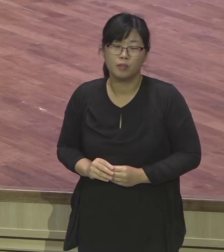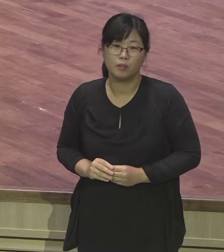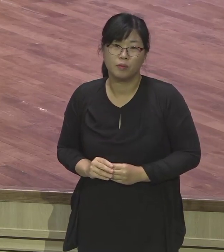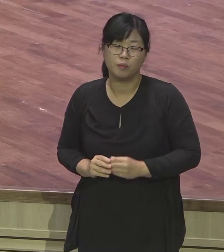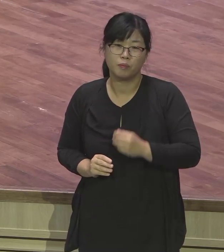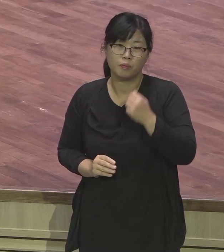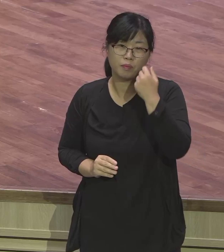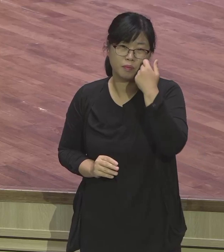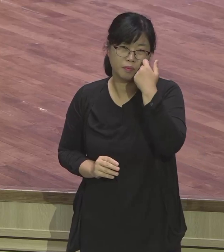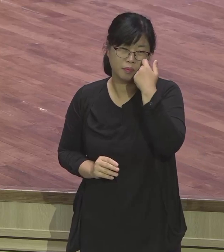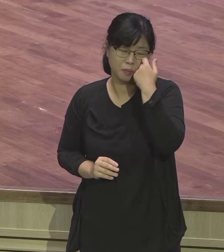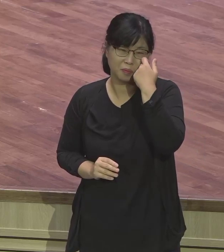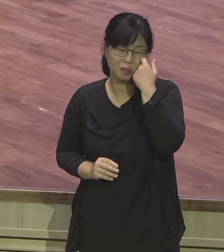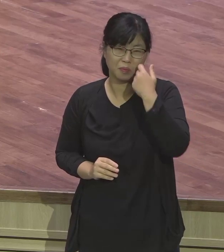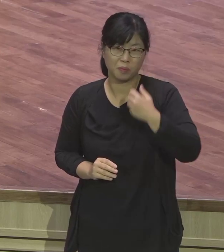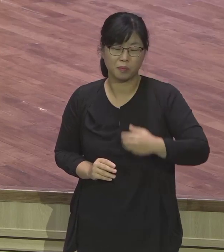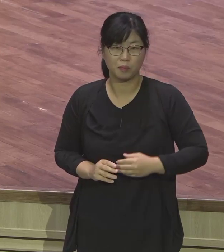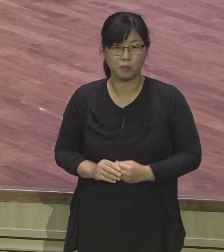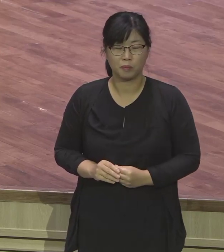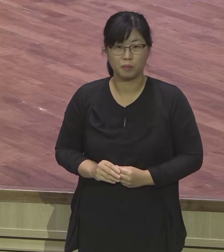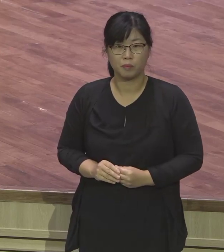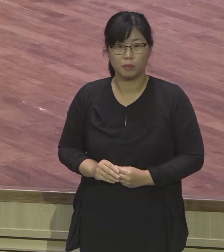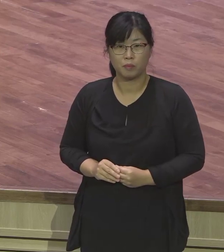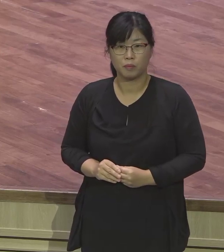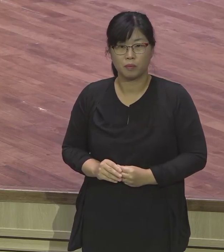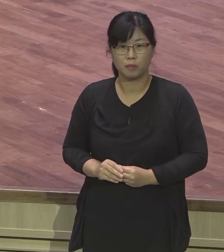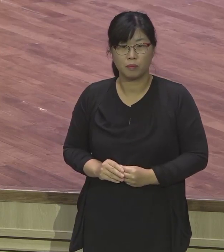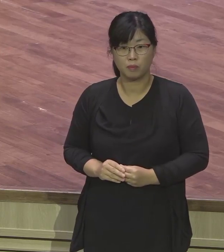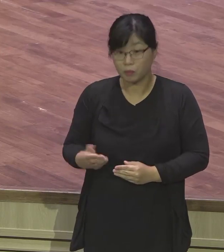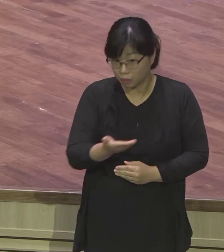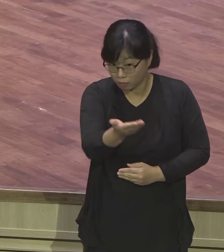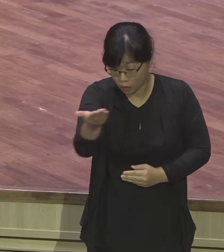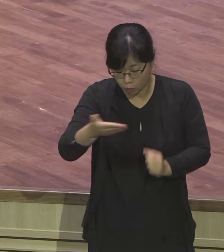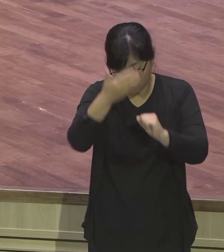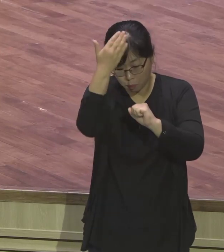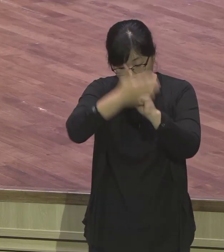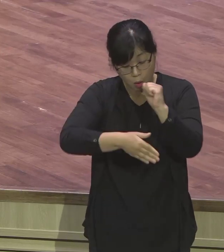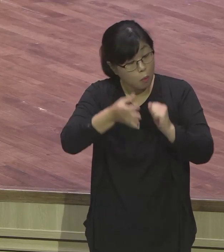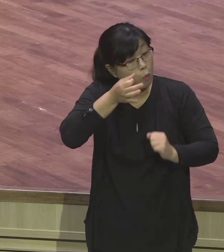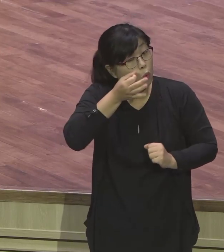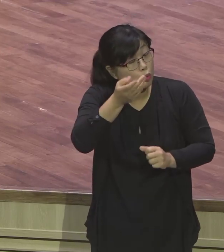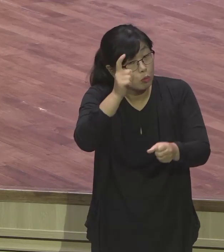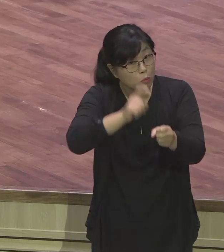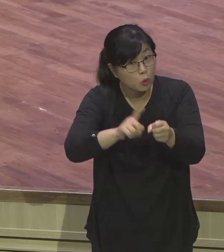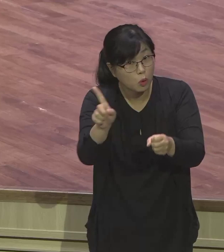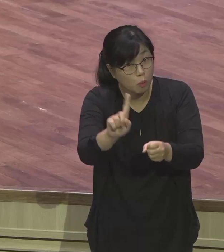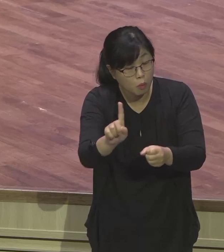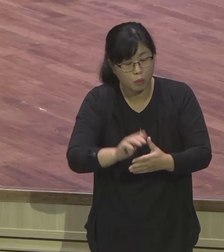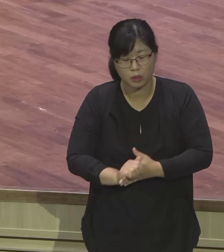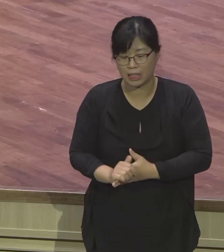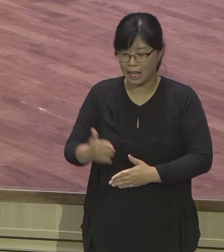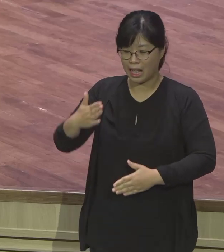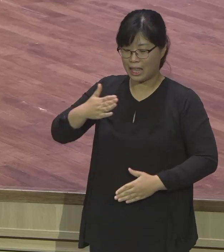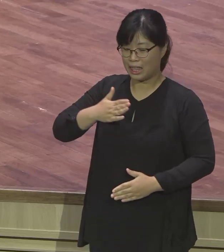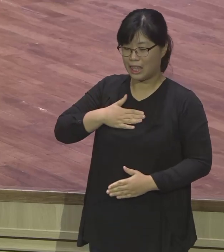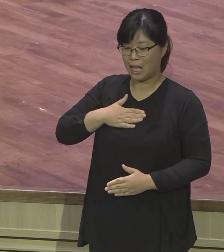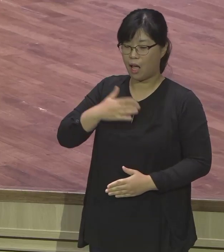여러분들이 저와 저의 사역을 위해서 계속 기도하고 있다는 것을 이 사역을